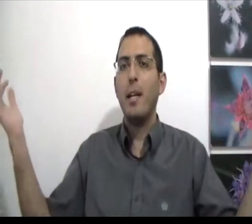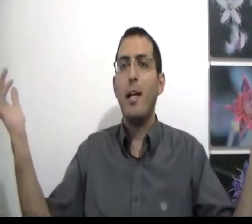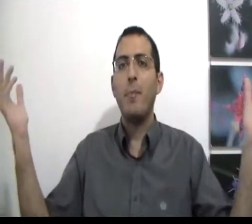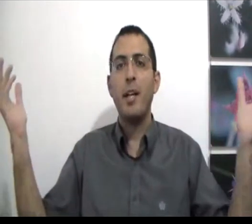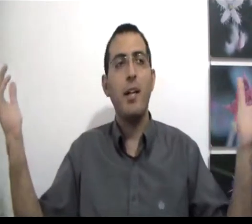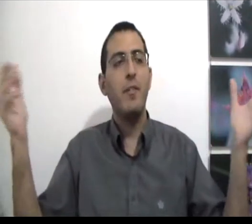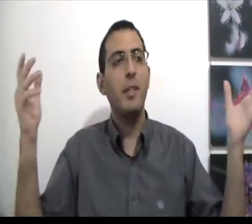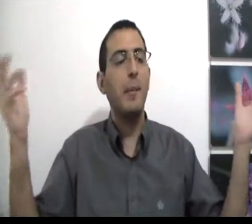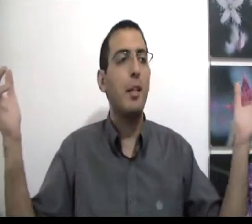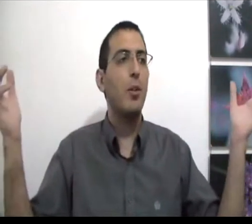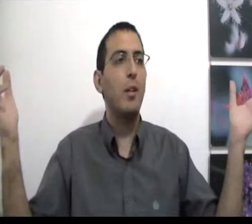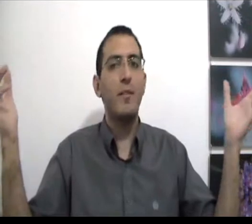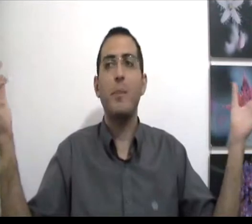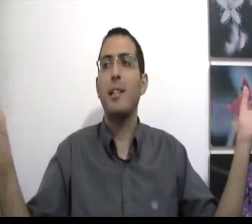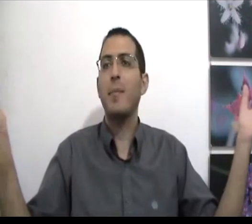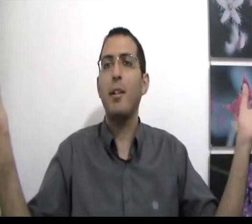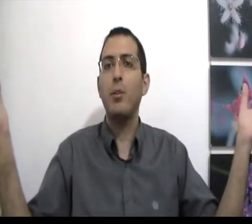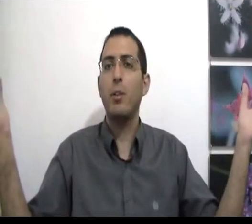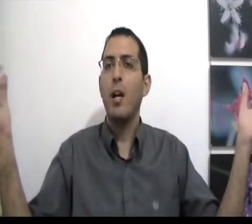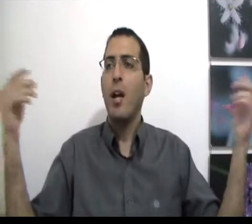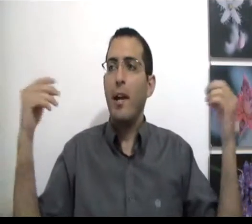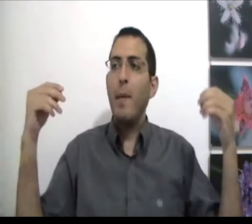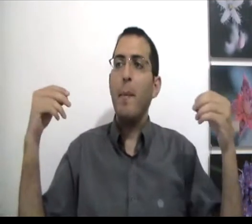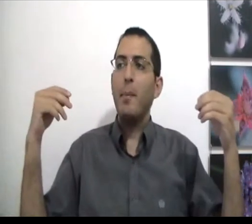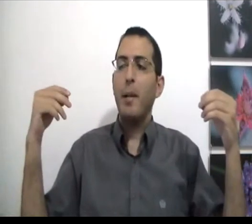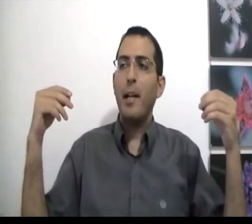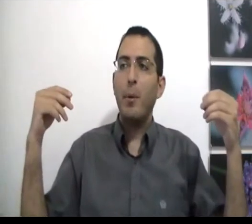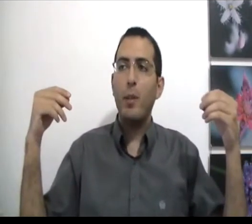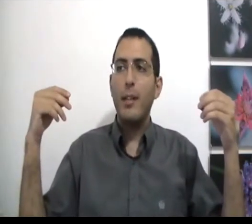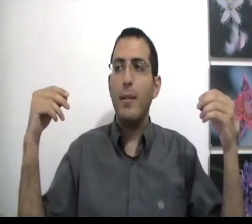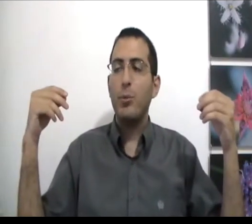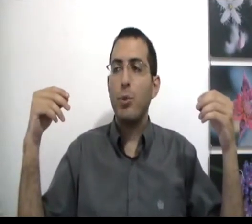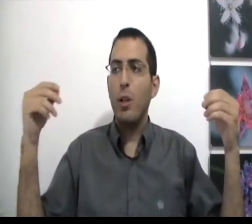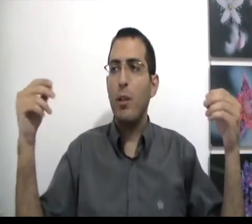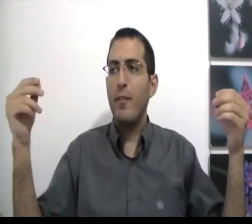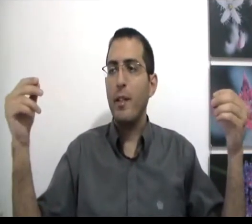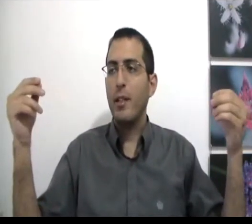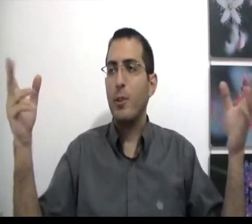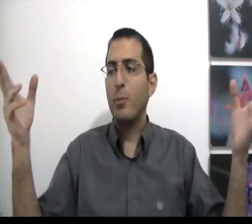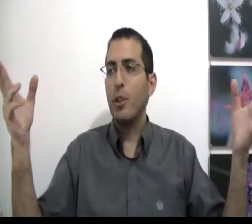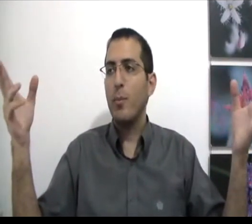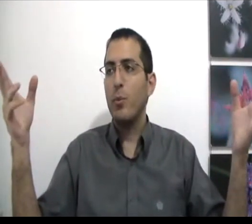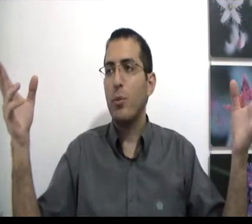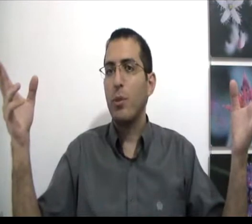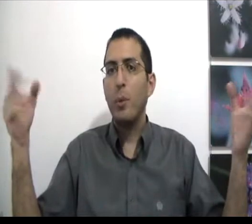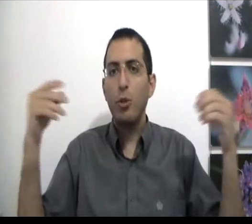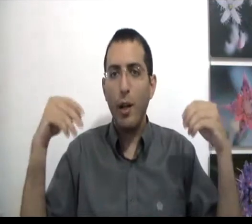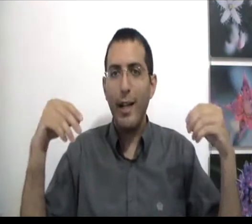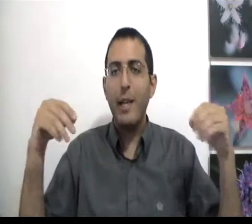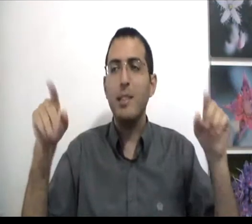אין לך בחירה ואם אתה באמת לא יכול להבין וזה נגמר הדיון אם באמת היה ברור לאדם שהוא לא יכול להבין את המציאות בשלמות באותו רגע אם זה